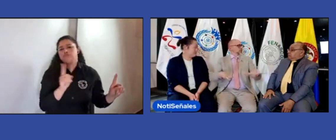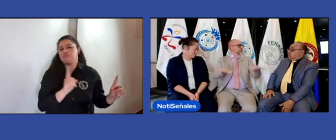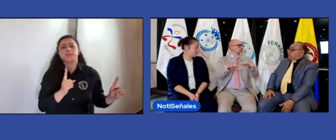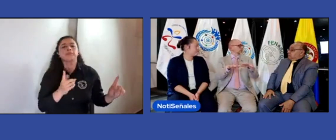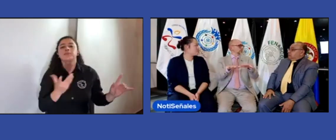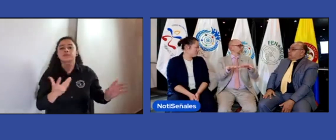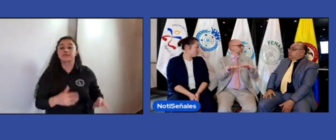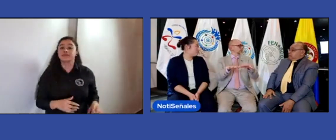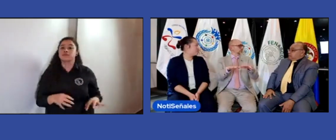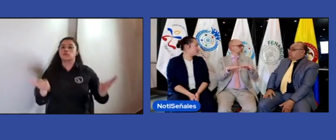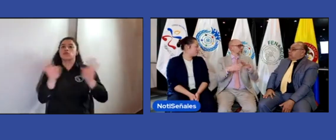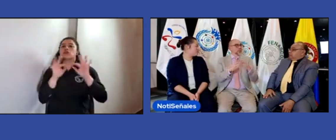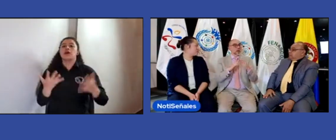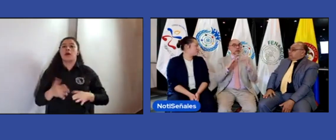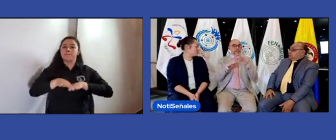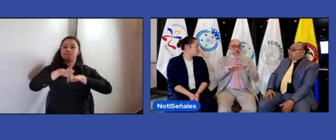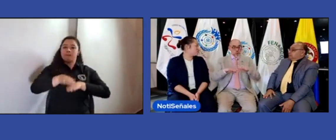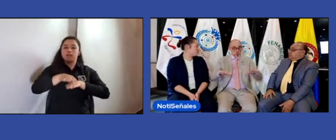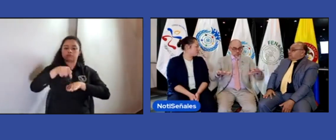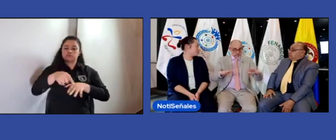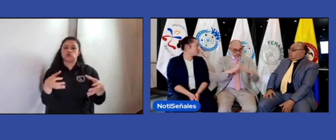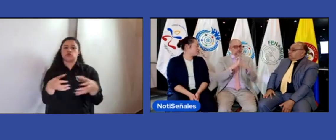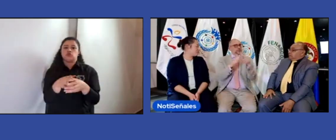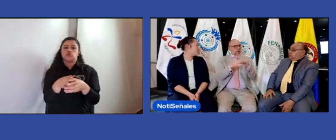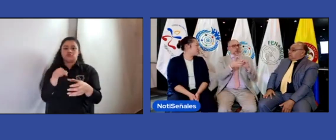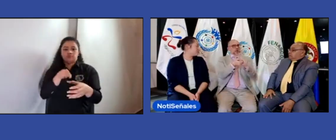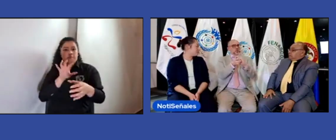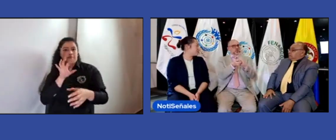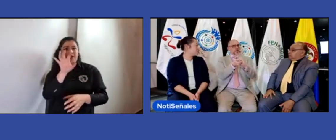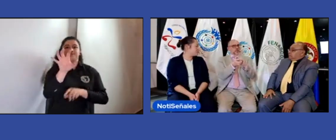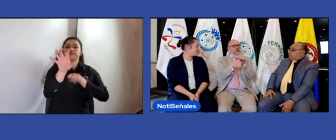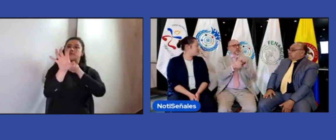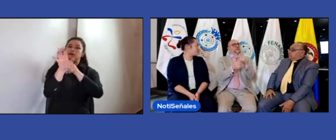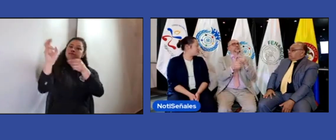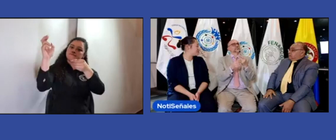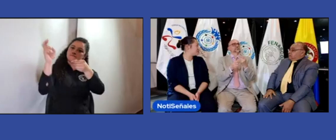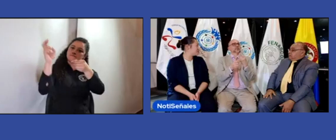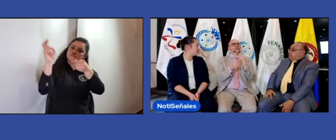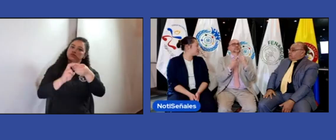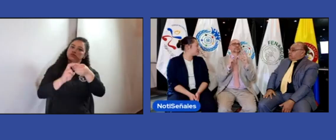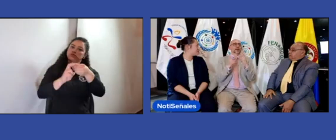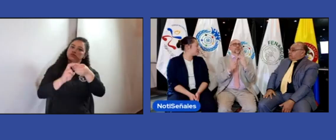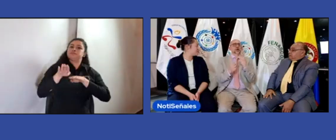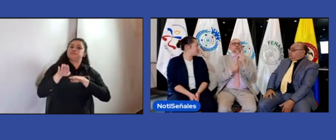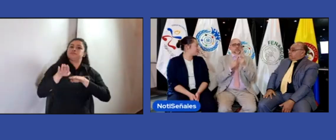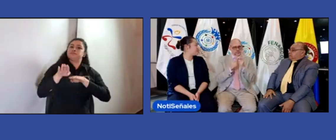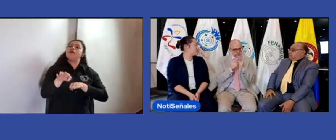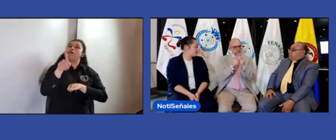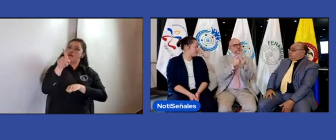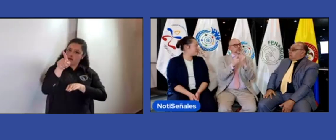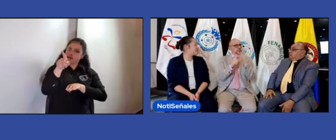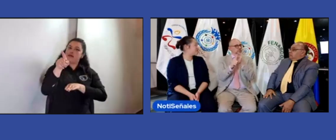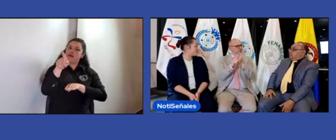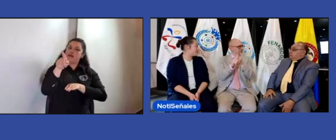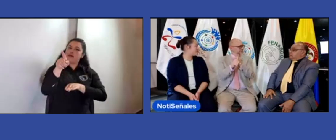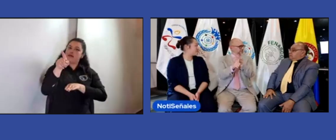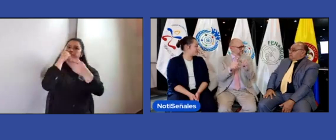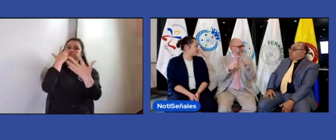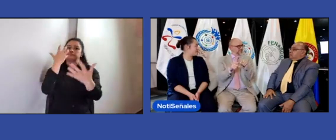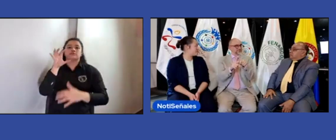claramente y digamos que esa comunidad está representada por los miembros ordinarios que hacen parte de la